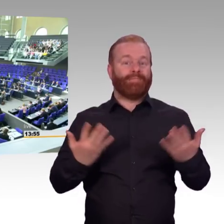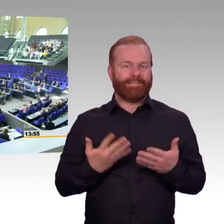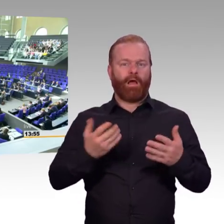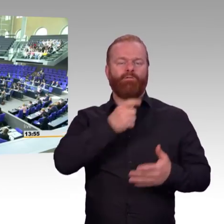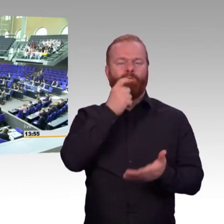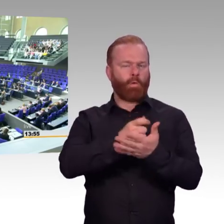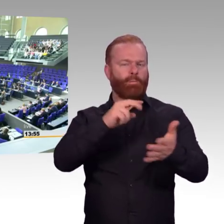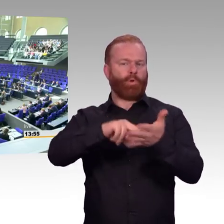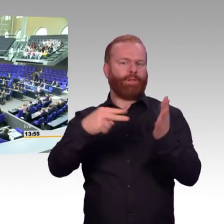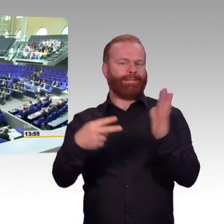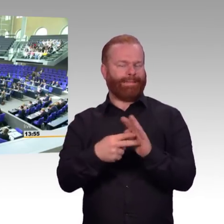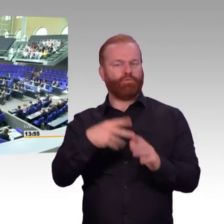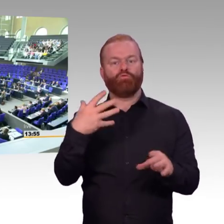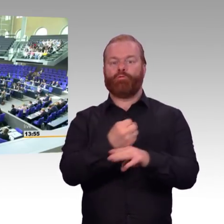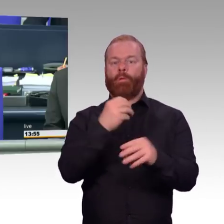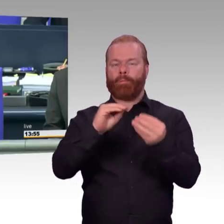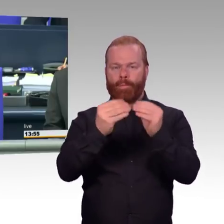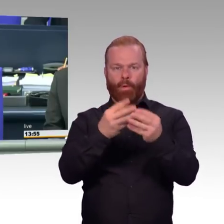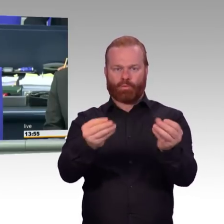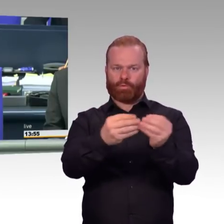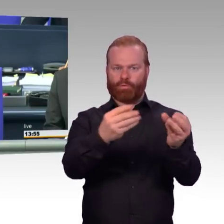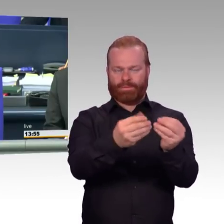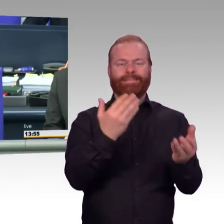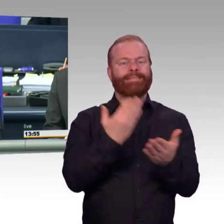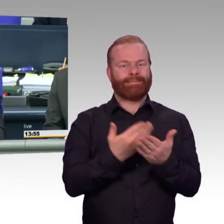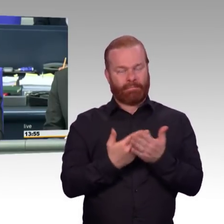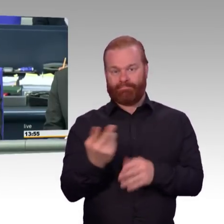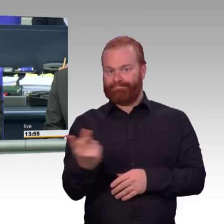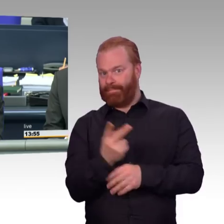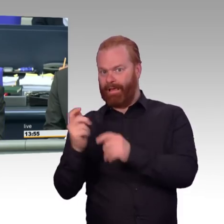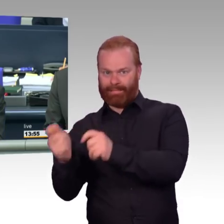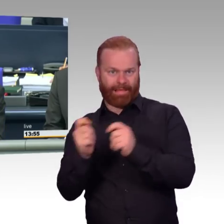Für die AfD-Fraktion hat das Wort der Kollege Tino Gruppalla.